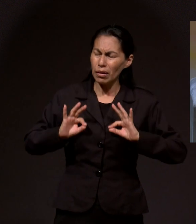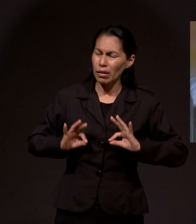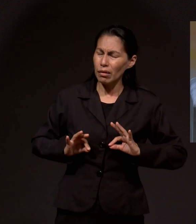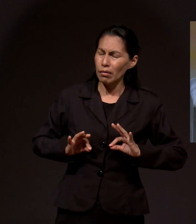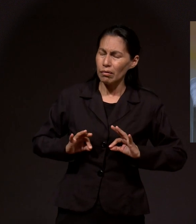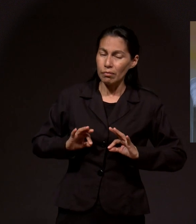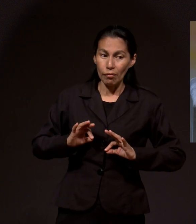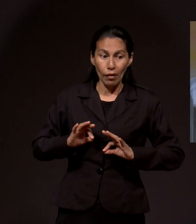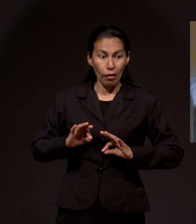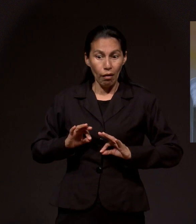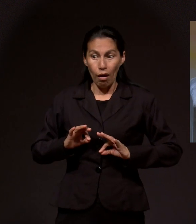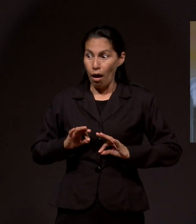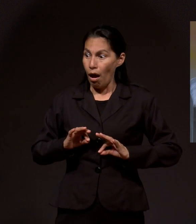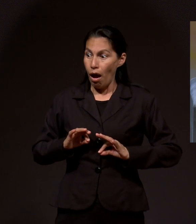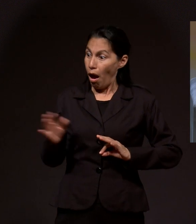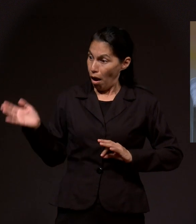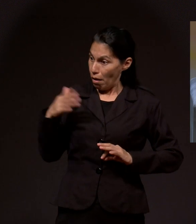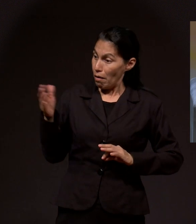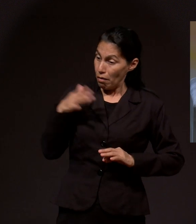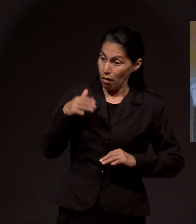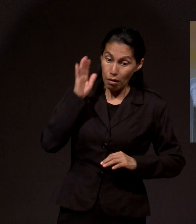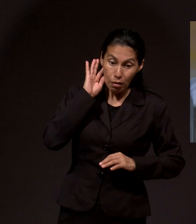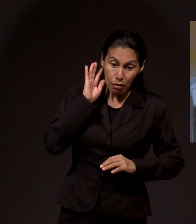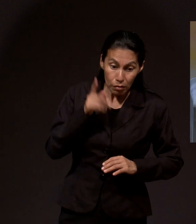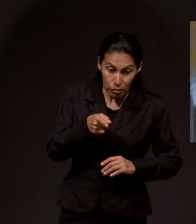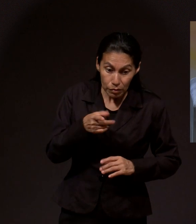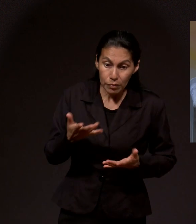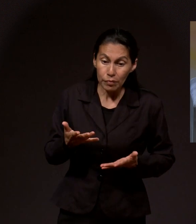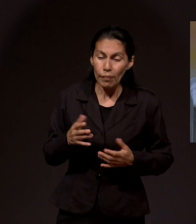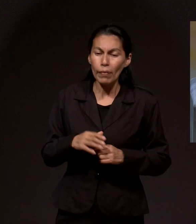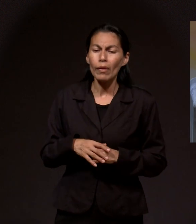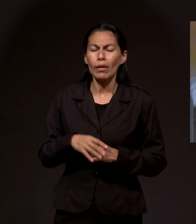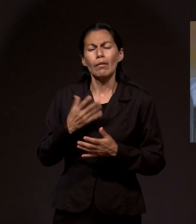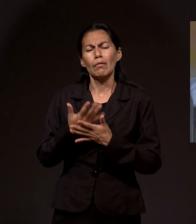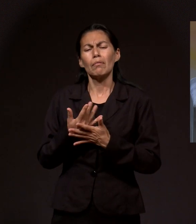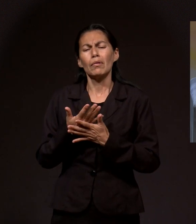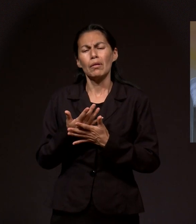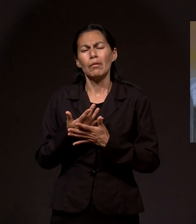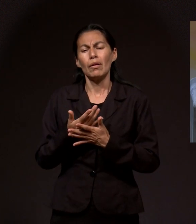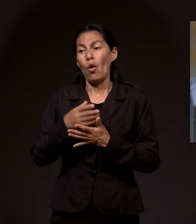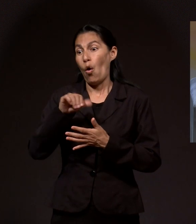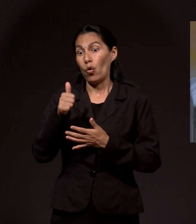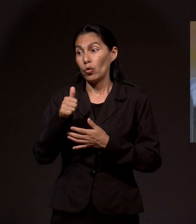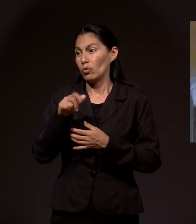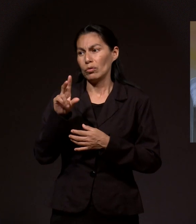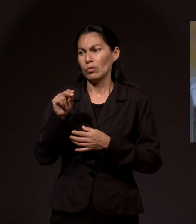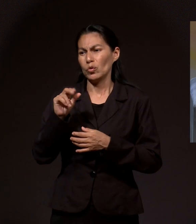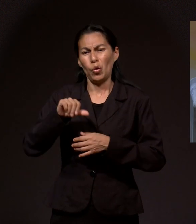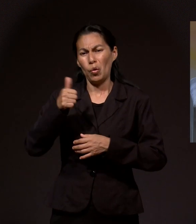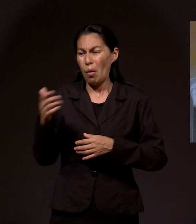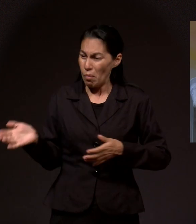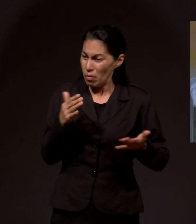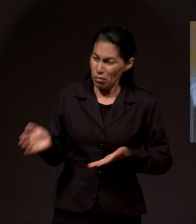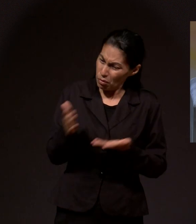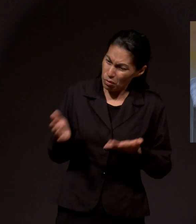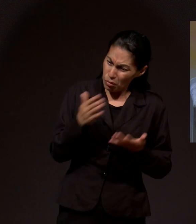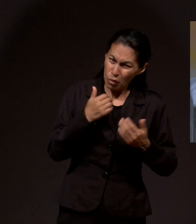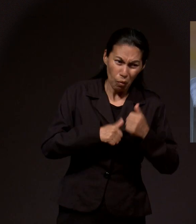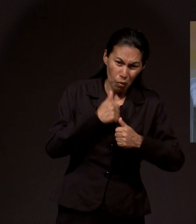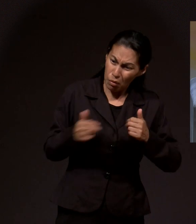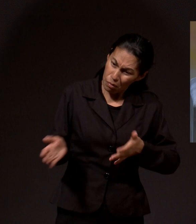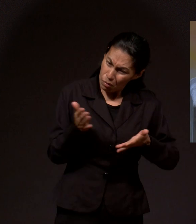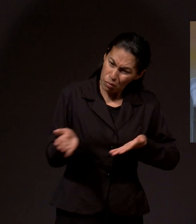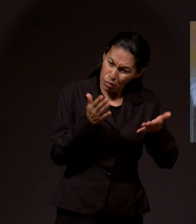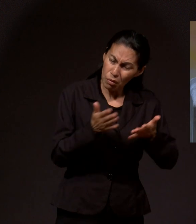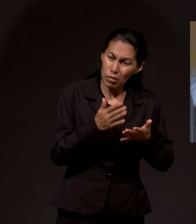Y otros nos decían que, pues vámonos, corran de aquí. Y entonces nosotros pensábamos de que,